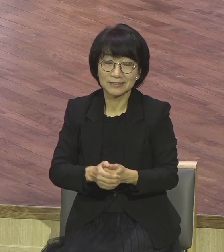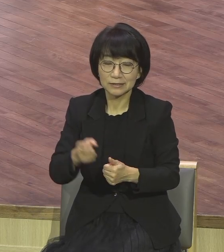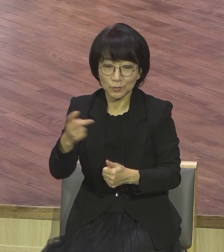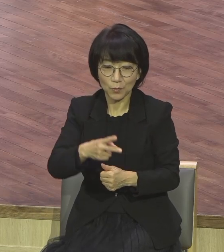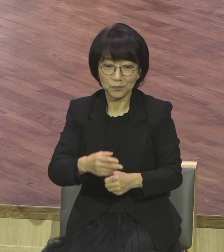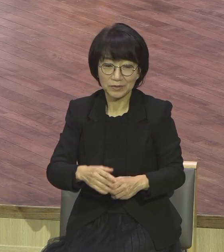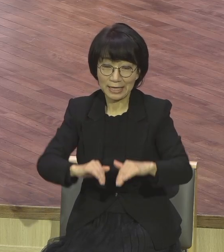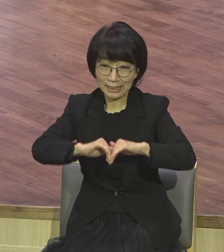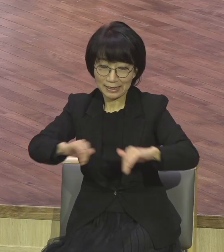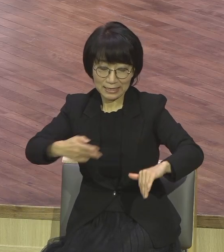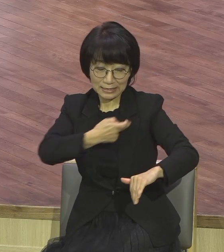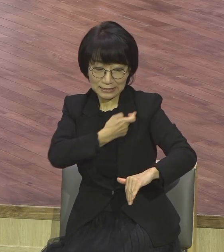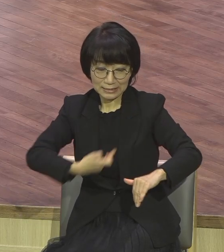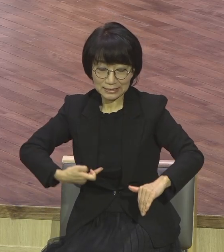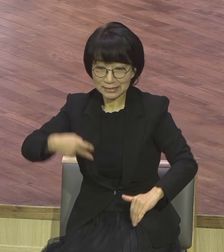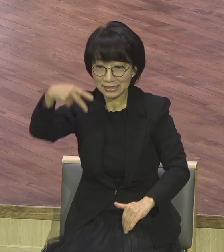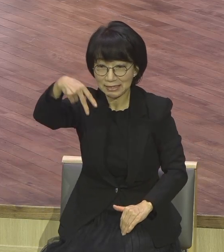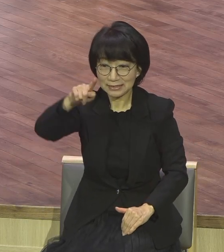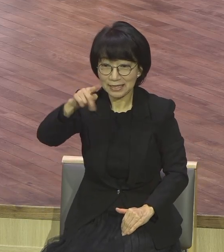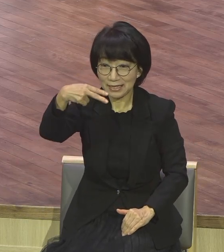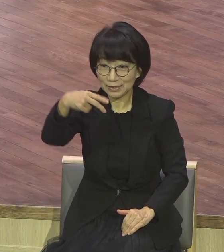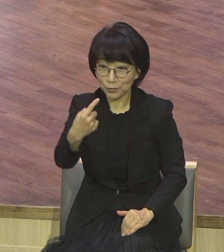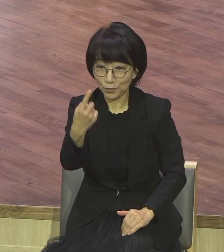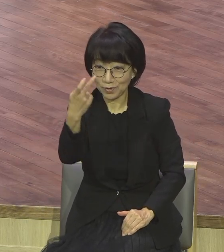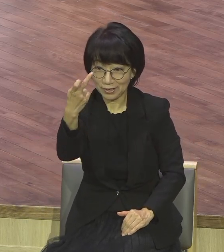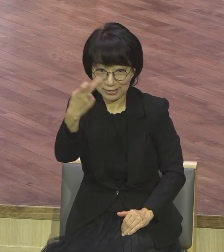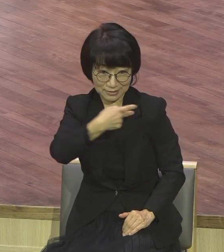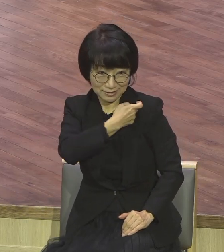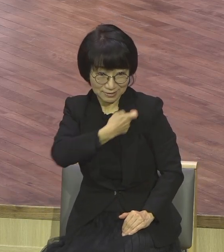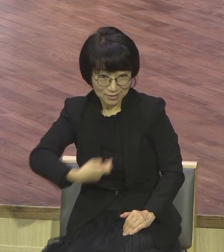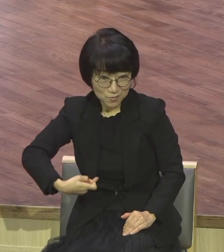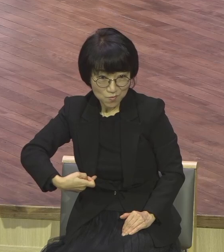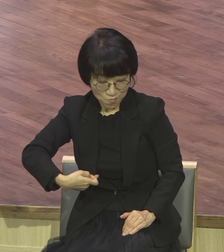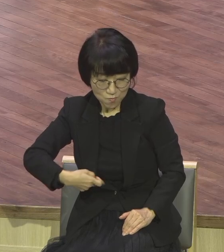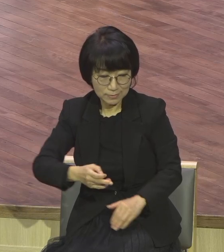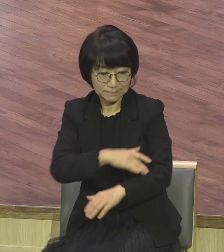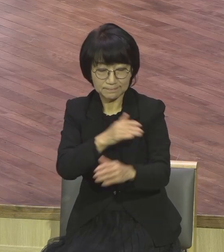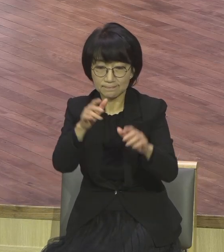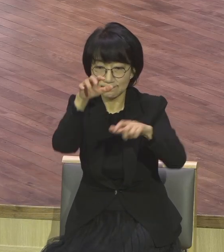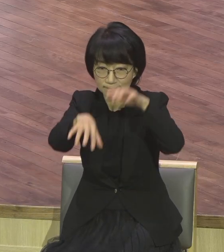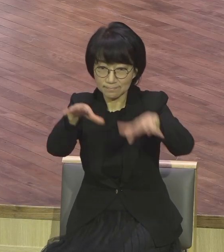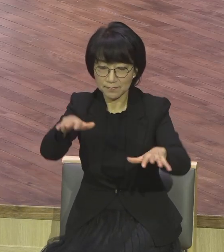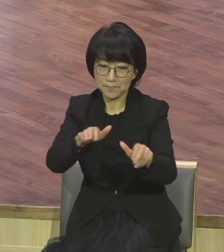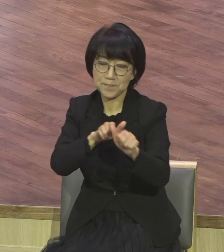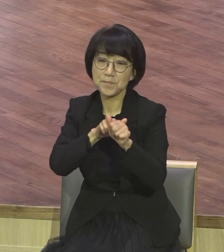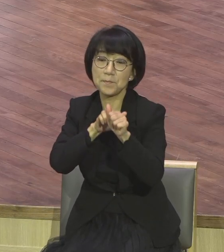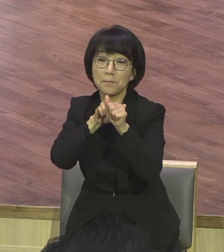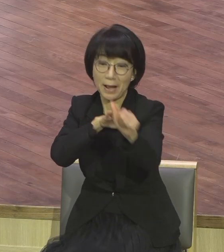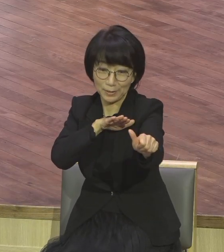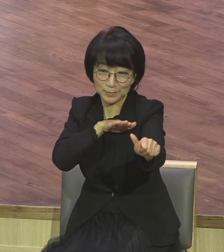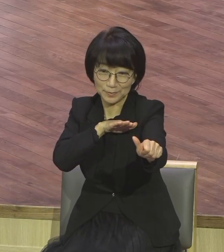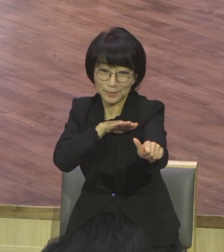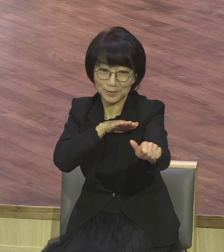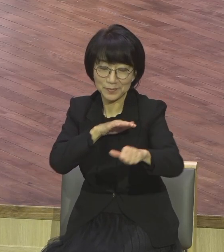현장으로 그렇게 파송을 하셨습니다. 그래서 이런 제자 파송의 가정을 가지고